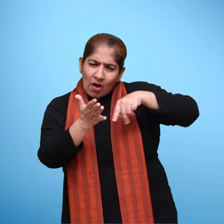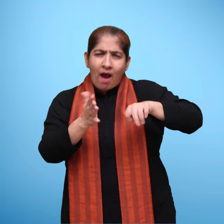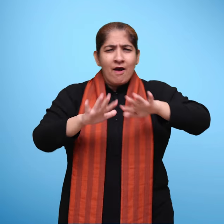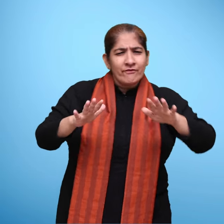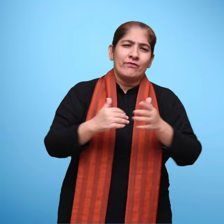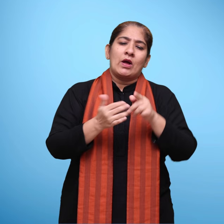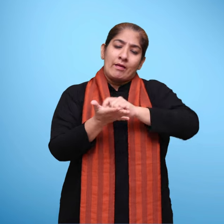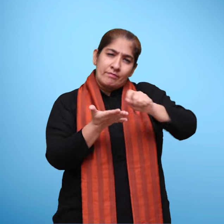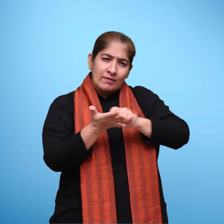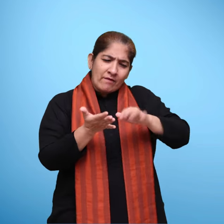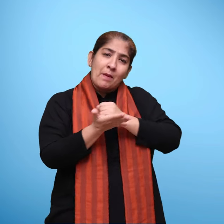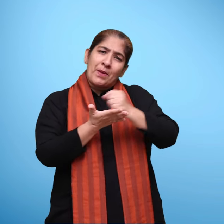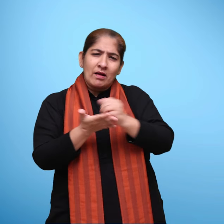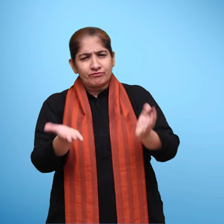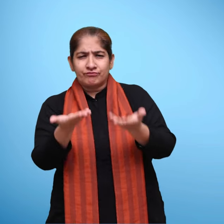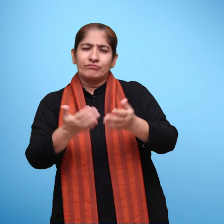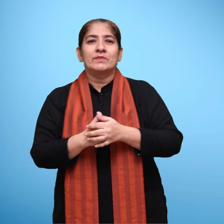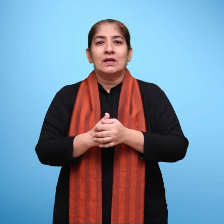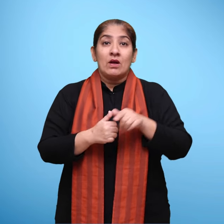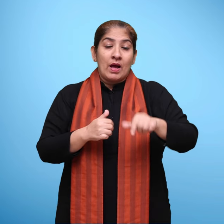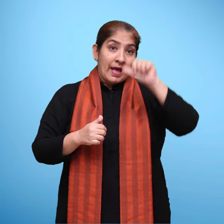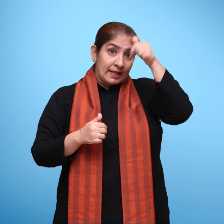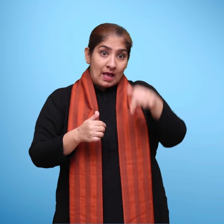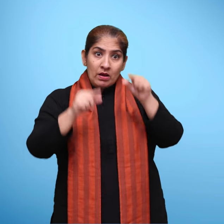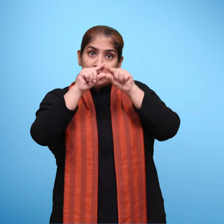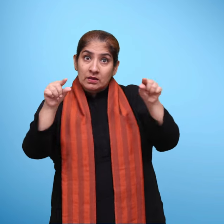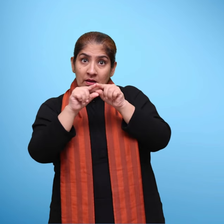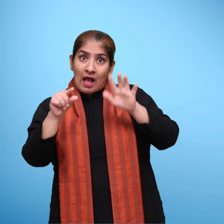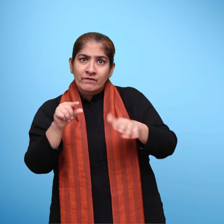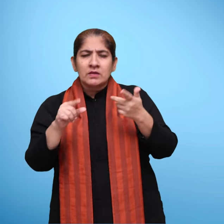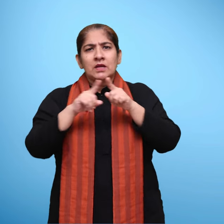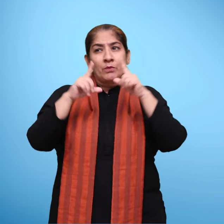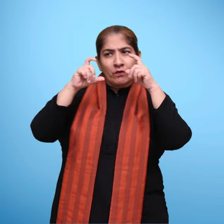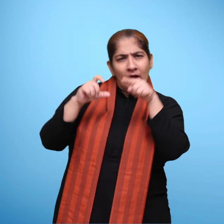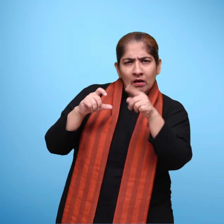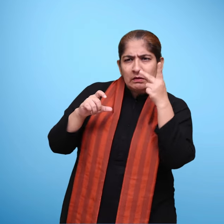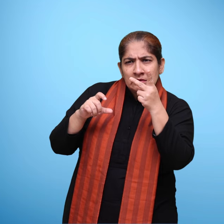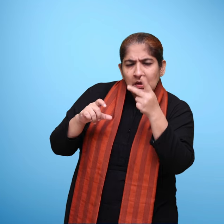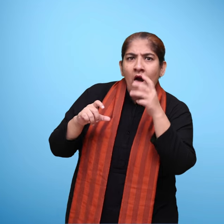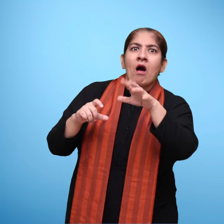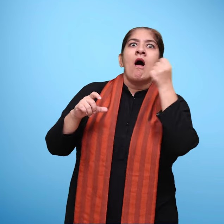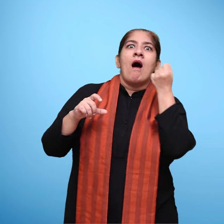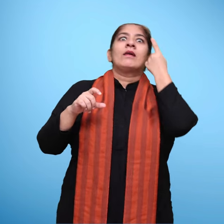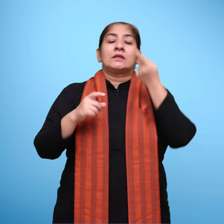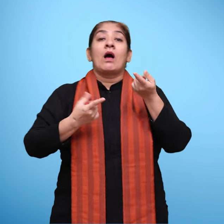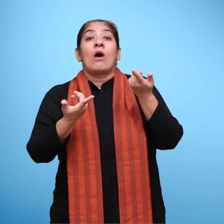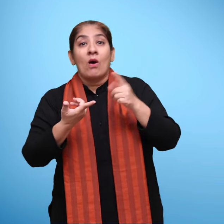पढ़ी आदी में भी लिखने के अफसर हैं। यहां लिपी को समझने और लिखने पर भी बल दिया गया है।